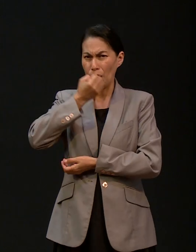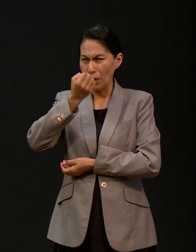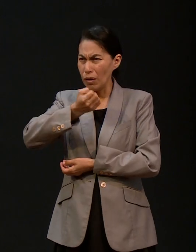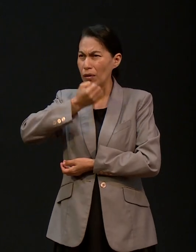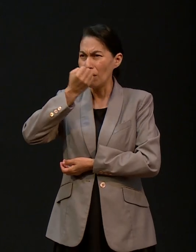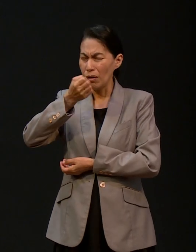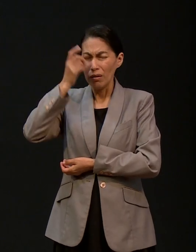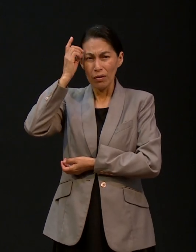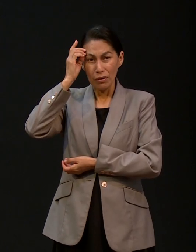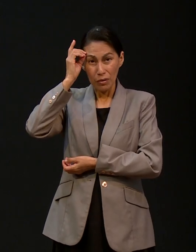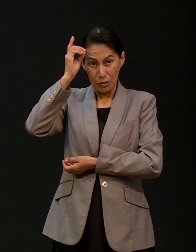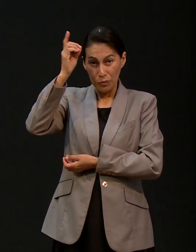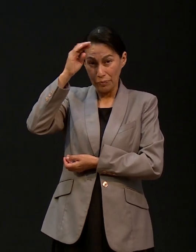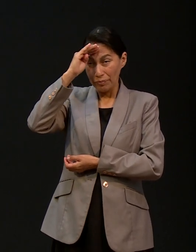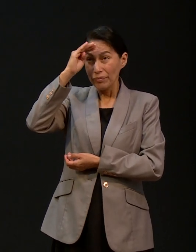para que el nos indicara